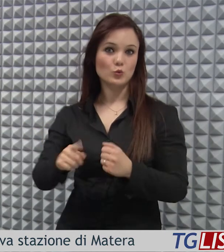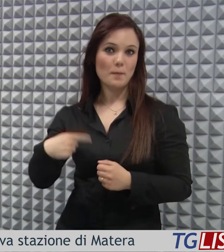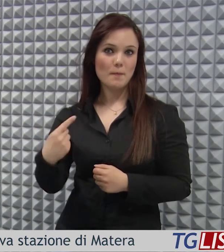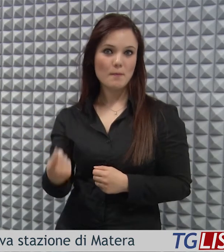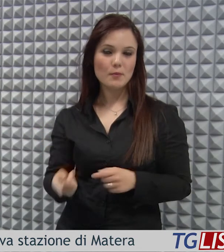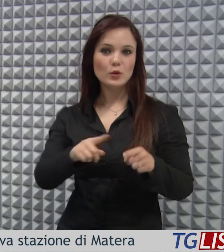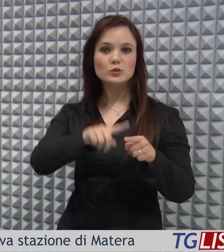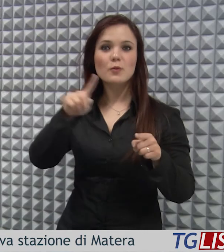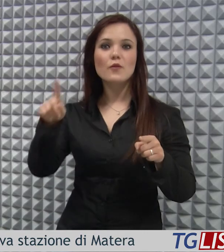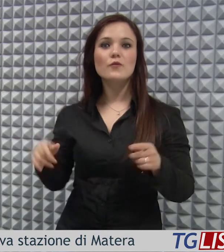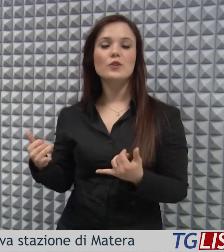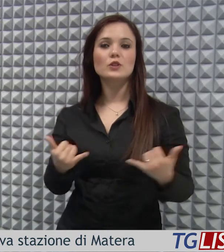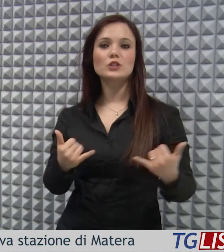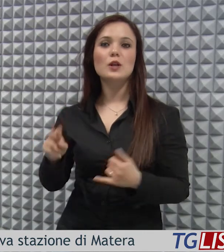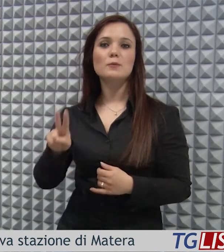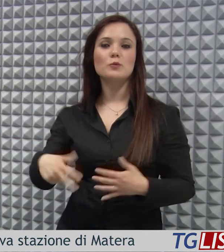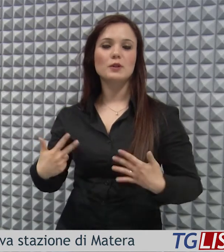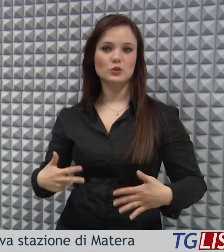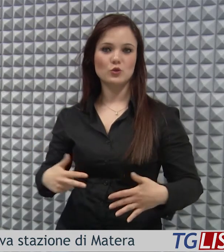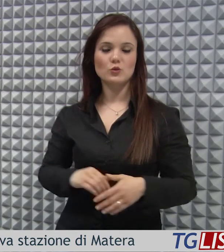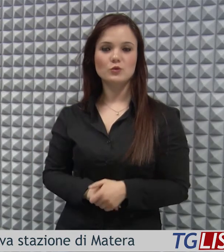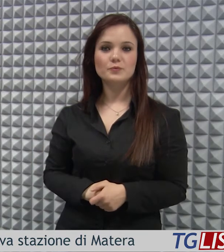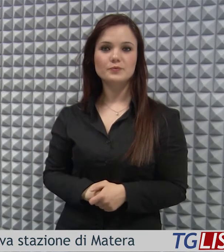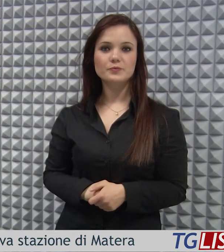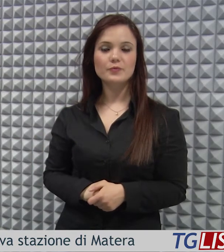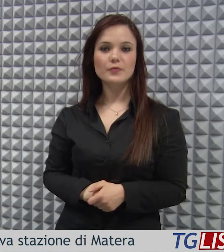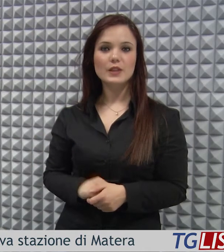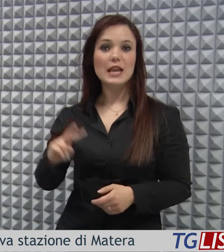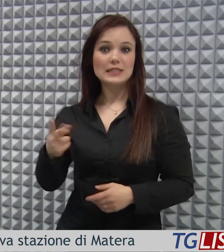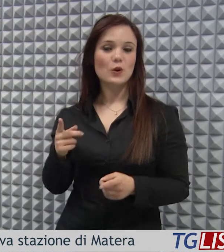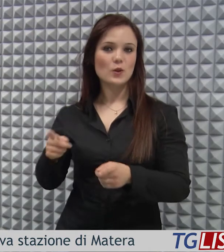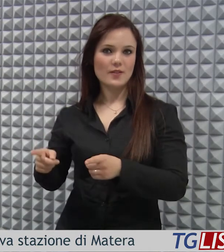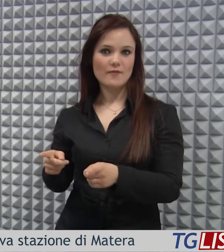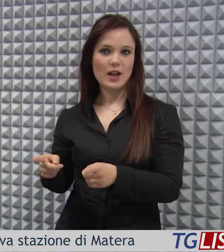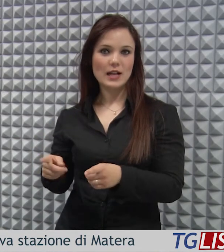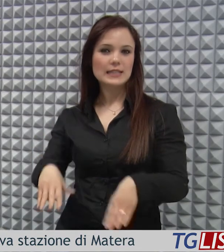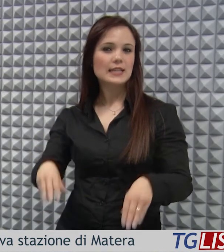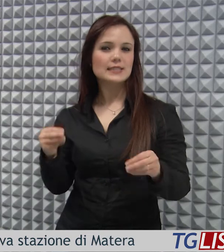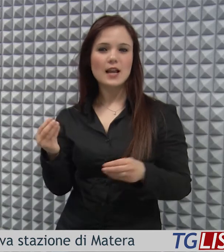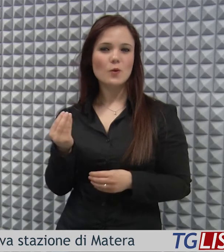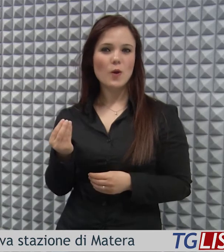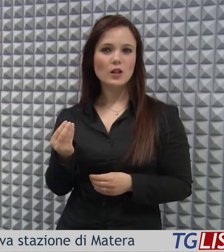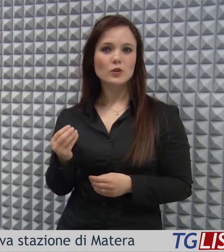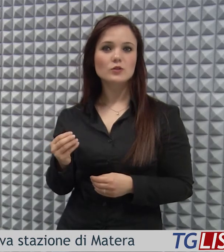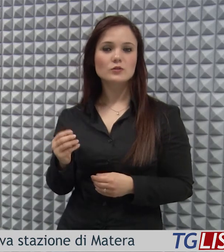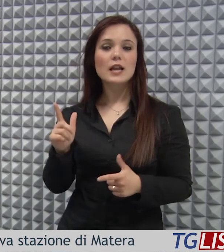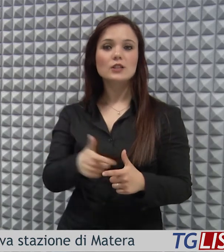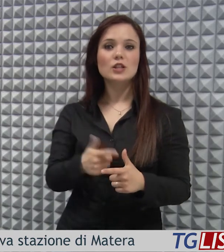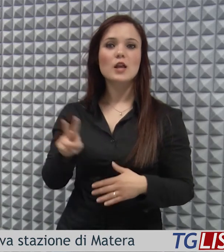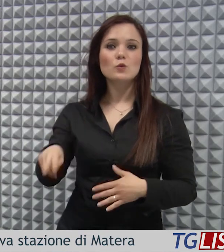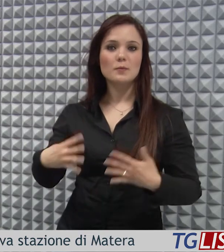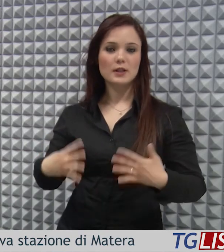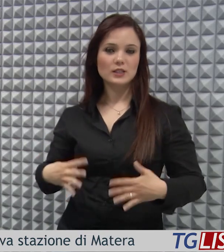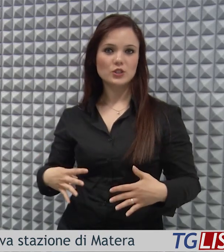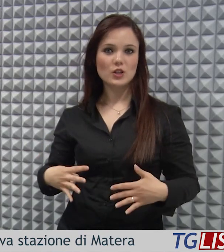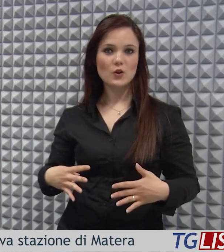prossimo e termineranno a dicembre 2018. La fase 2, invece, partirà a gennaio